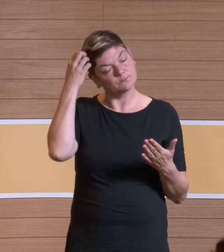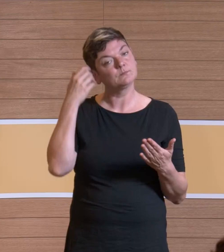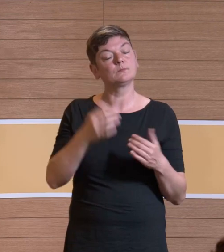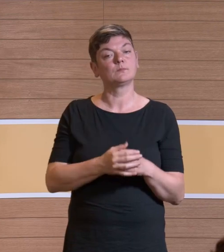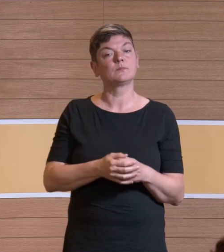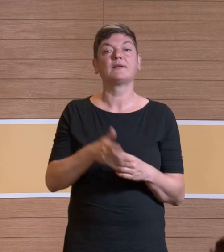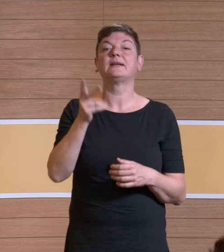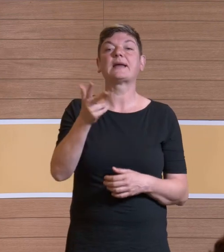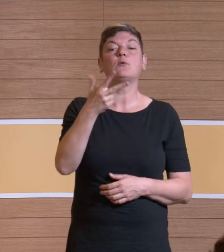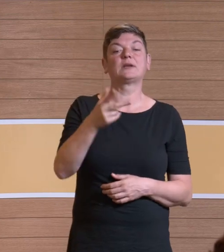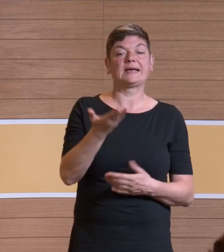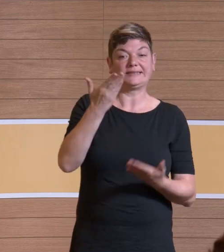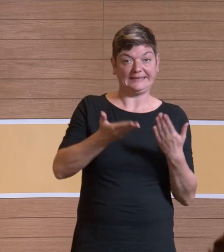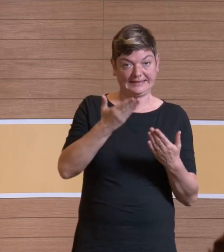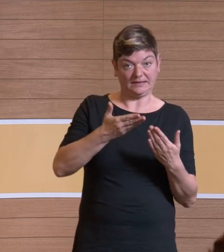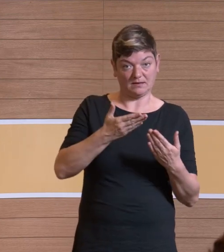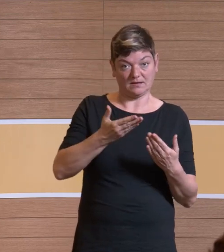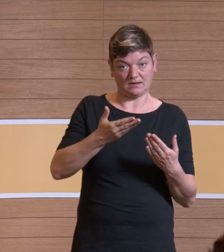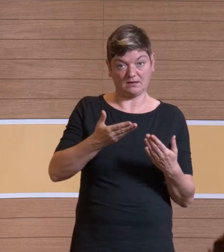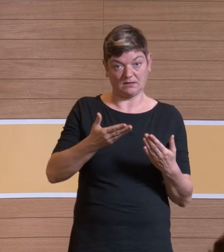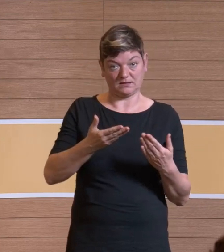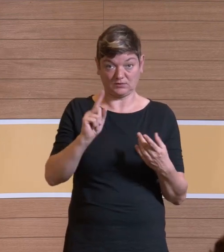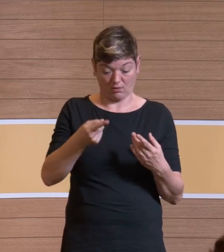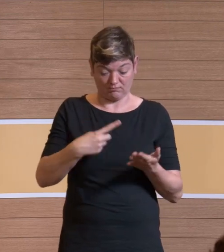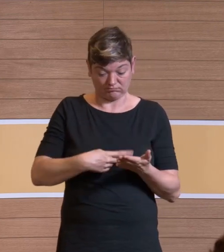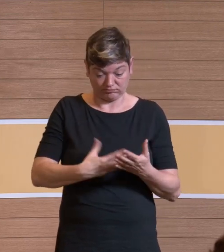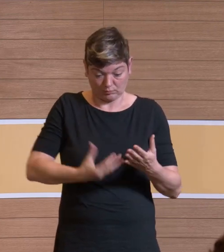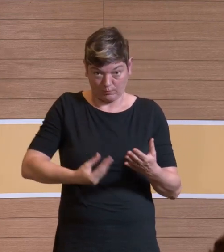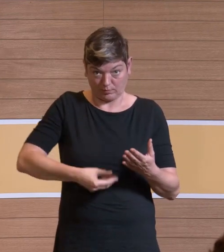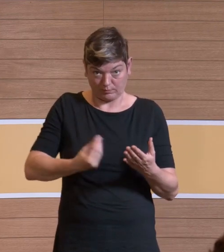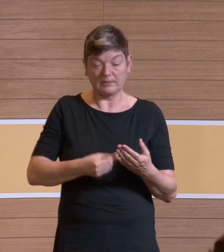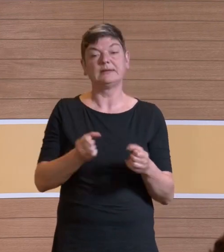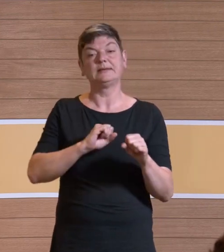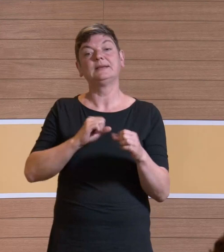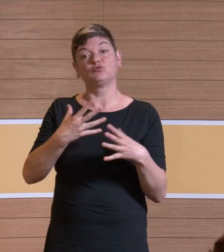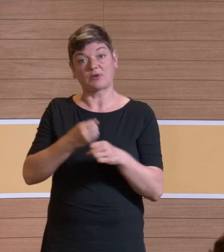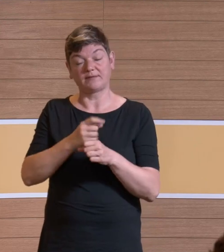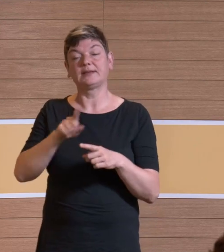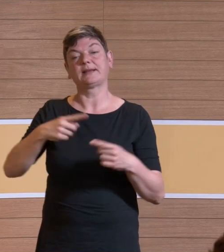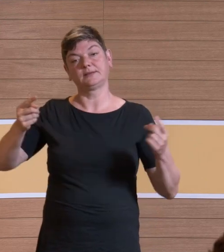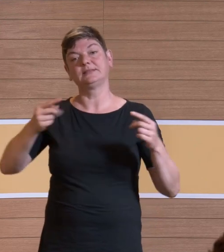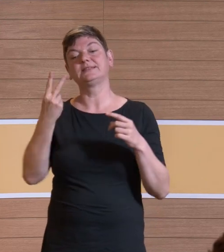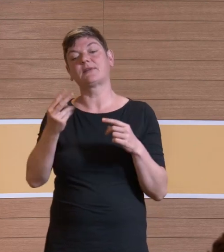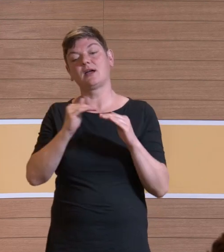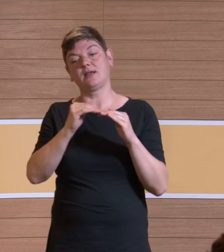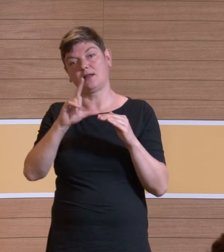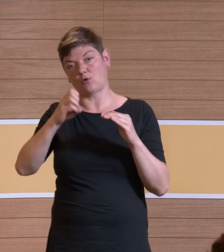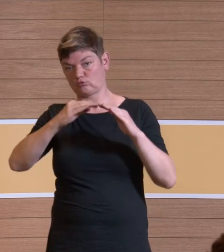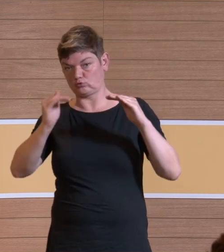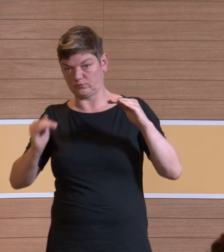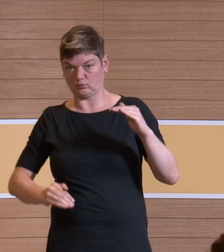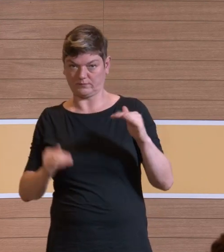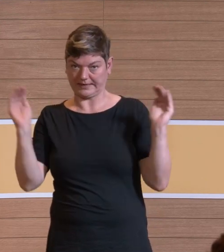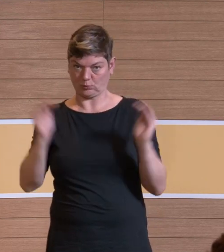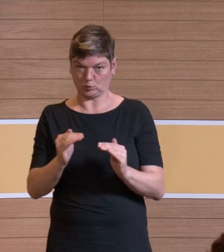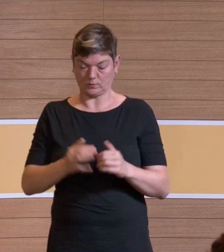330 Liter an so einen Gurt gibt, kommen Sie nochmal mindestens zu einer Reduktion von zwei Lokstufen. Das heißt, zusammenfassend